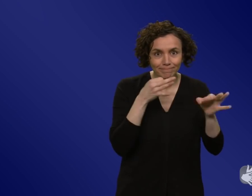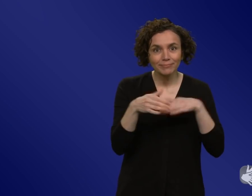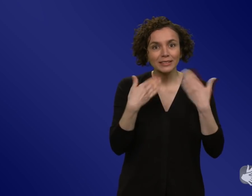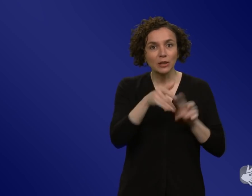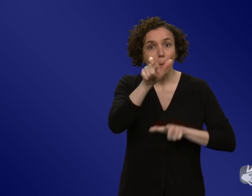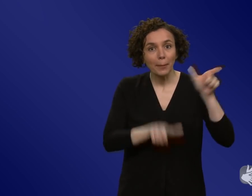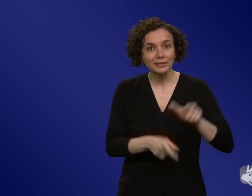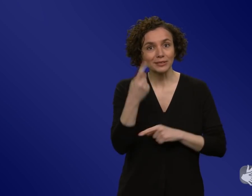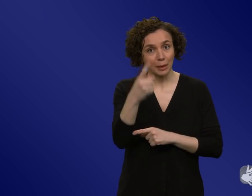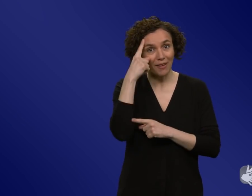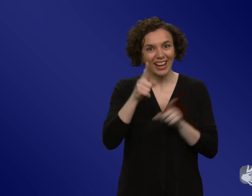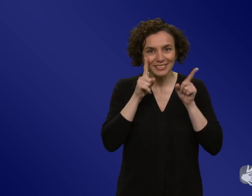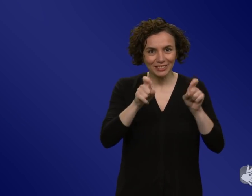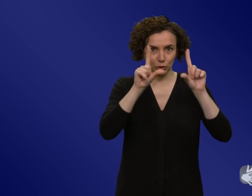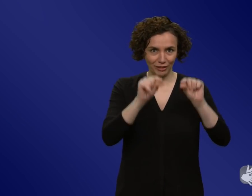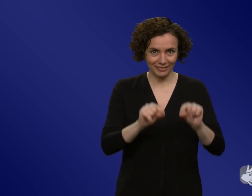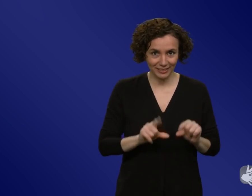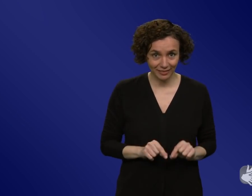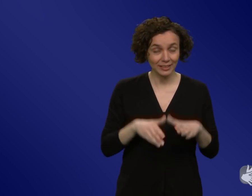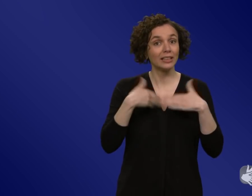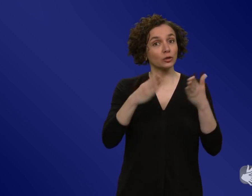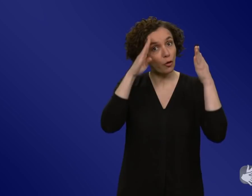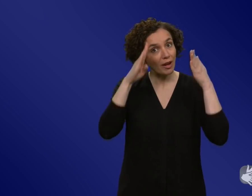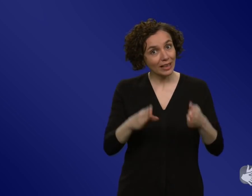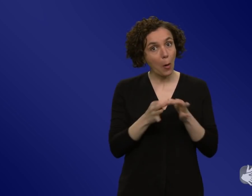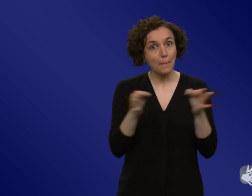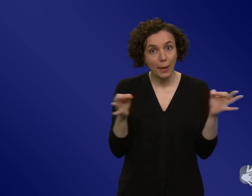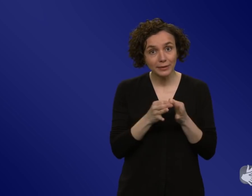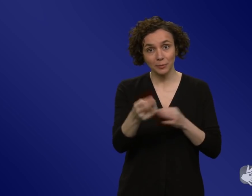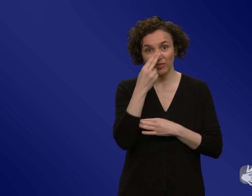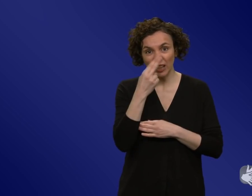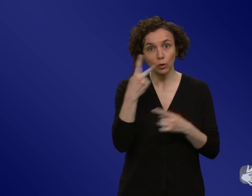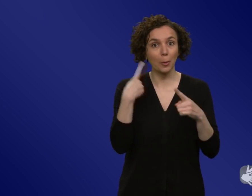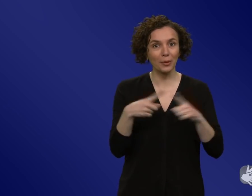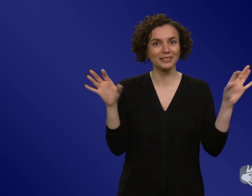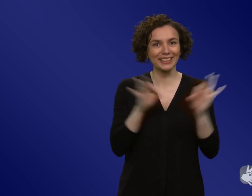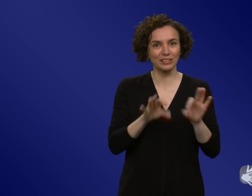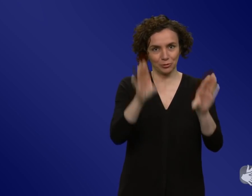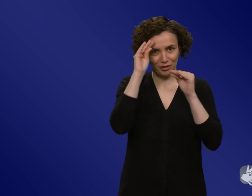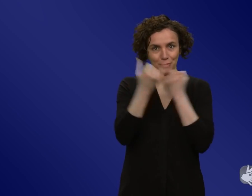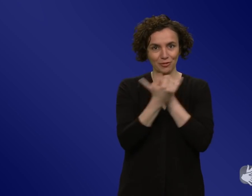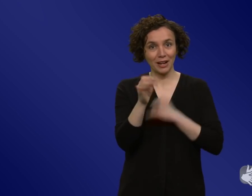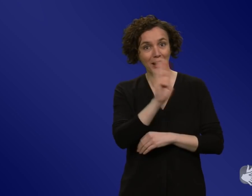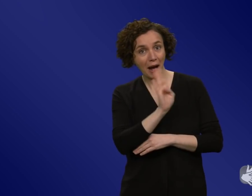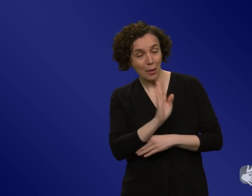Bekämpfung wissen, wie groß ihr Vertrauen in diese Maßnahmen ist und wie sie Risiken wahrnehmen. Hallo Frau Beetsch. Hallo Frau Hennig.